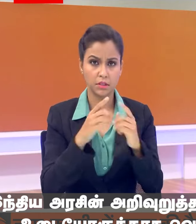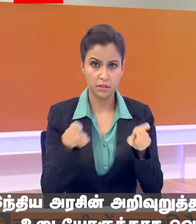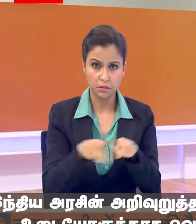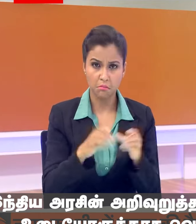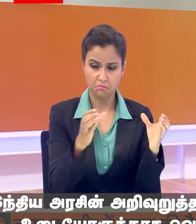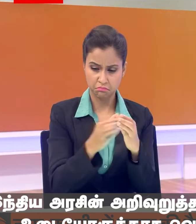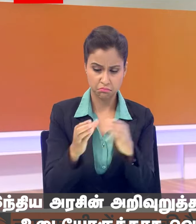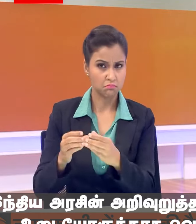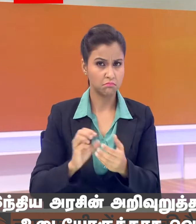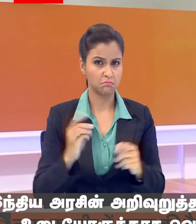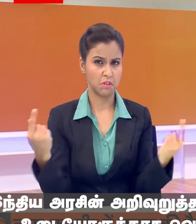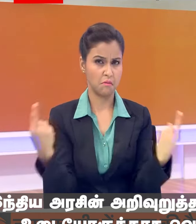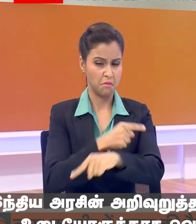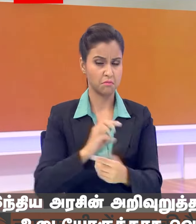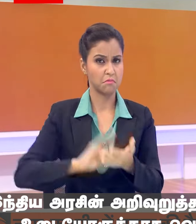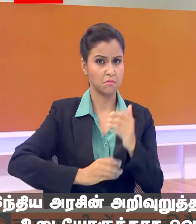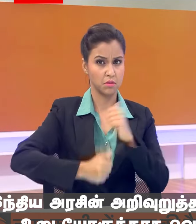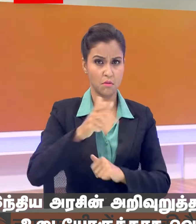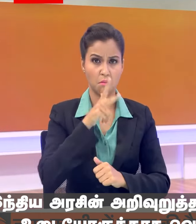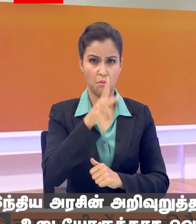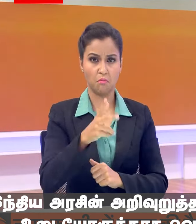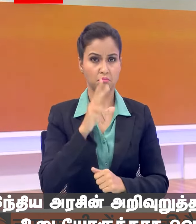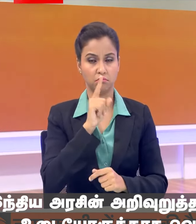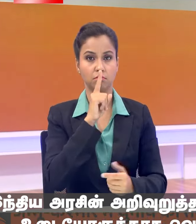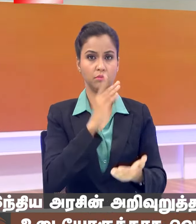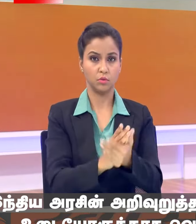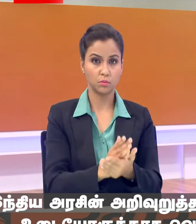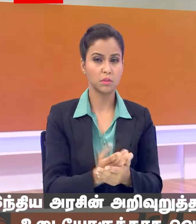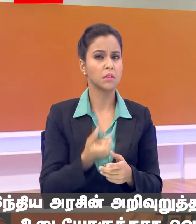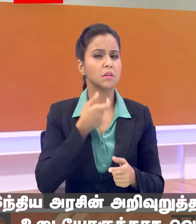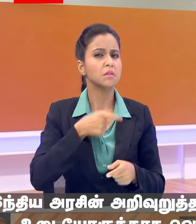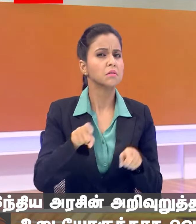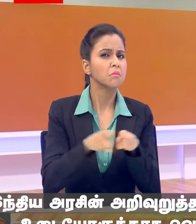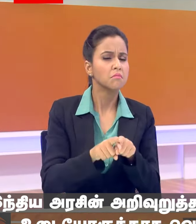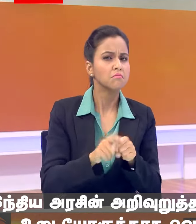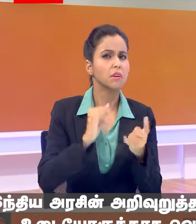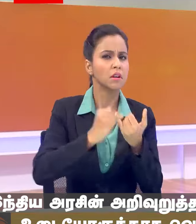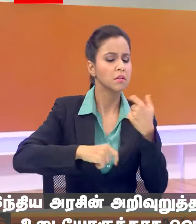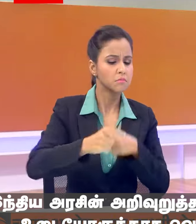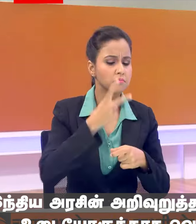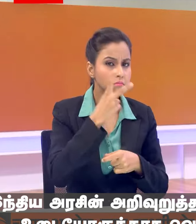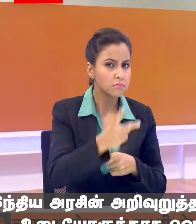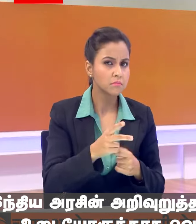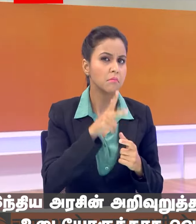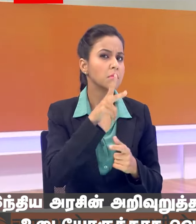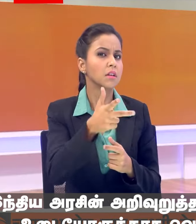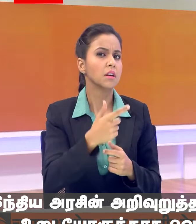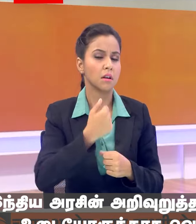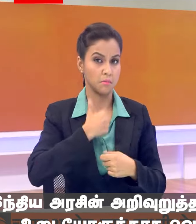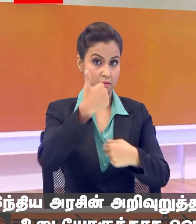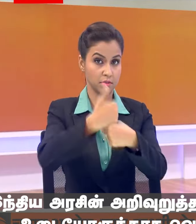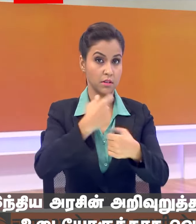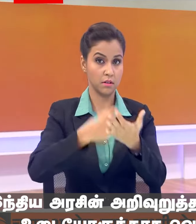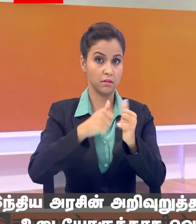नेटाओं को सदन में नहीं बोलने दिये जाने का आरूप लगाया इस विशेपर कैसा था राजसभा का नजारा आखो देखा हाल बताया हमारे संभाता